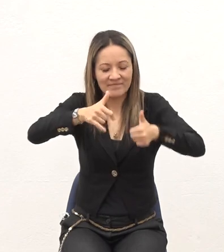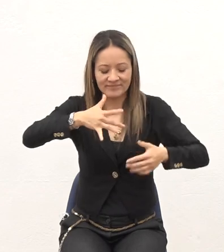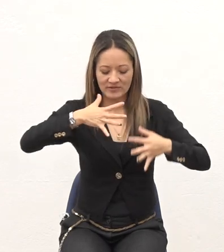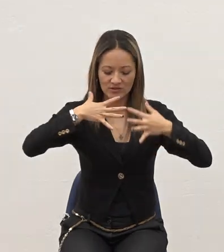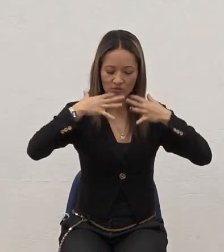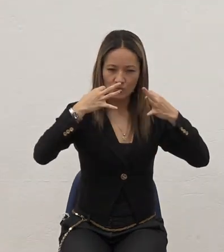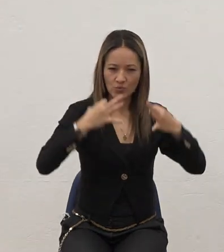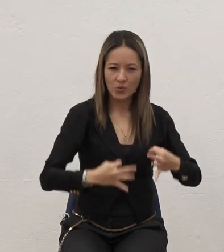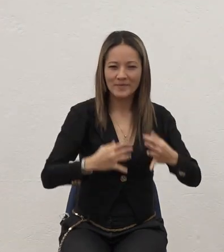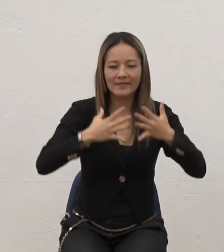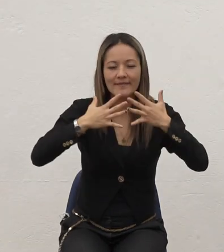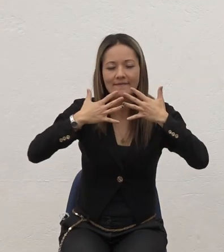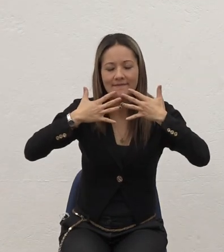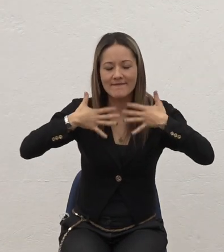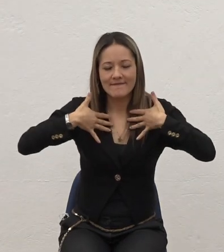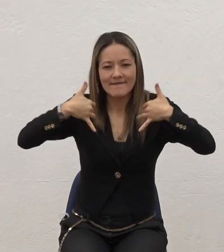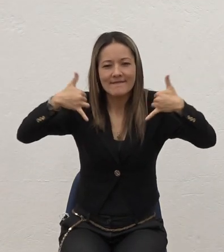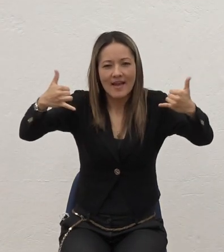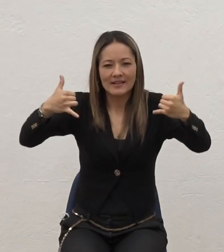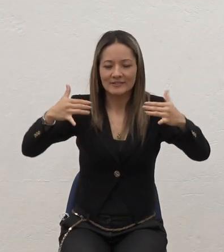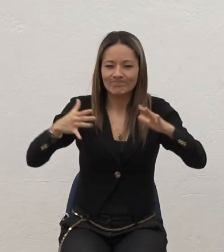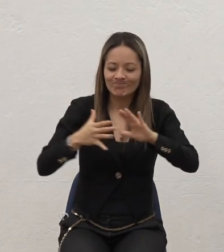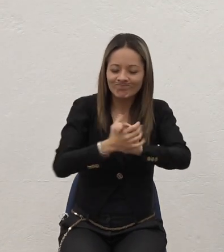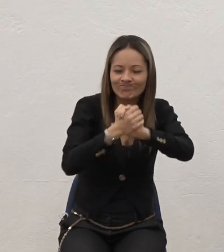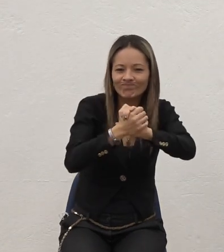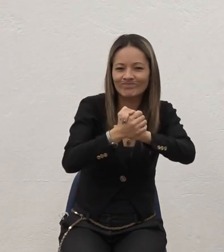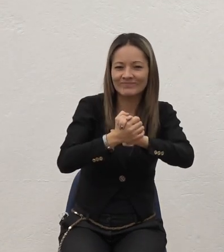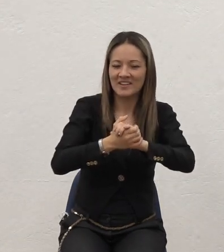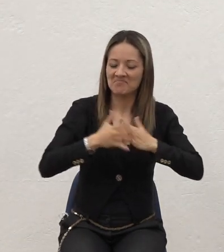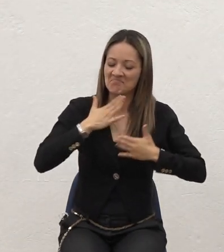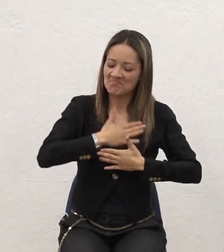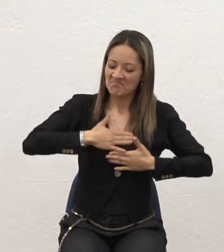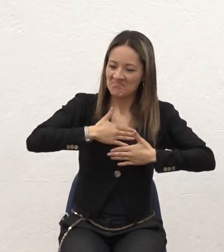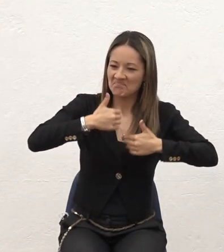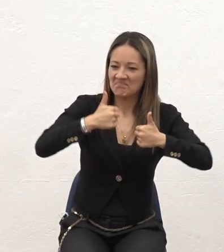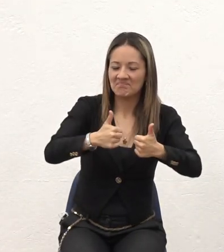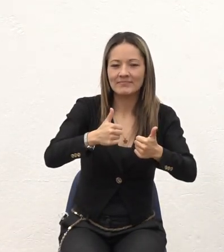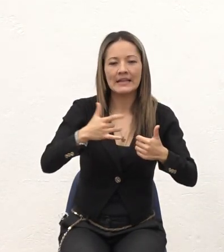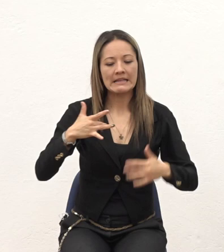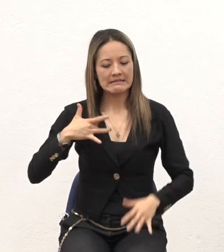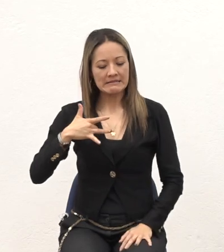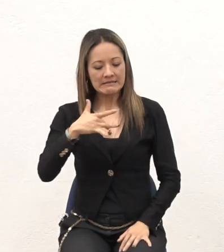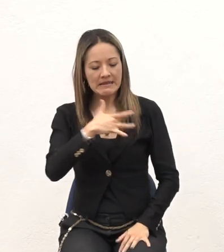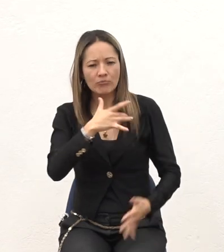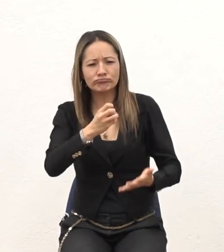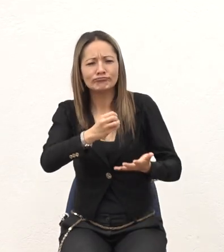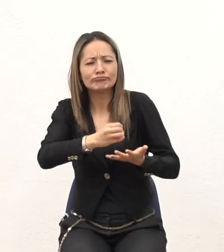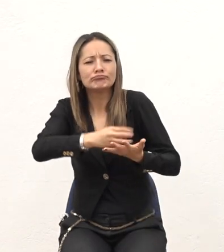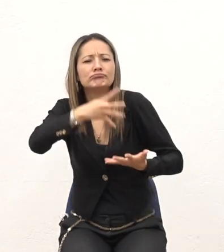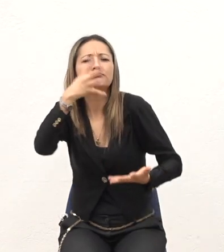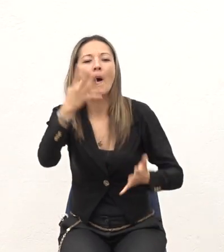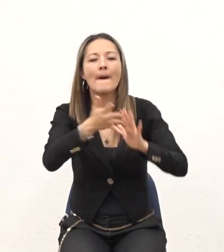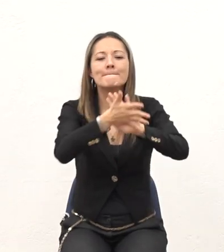Amistoso Bienestar Salud Prosperidad Paz Complemento